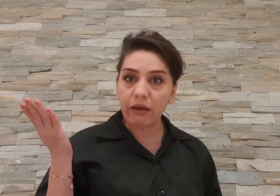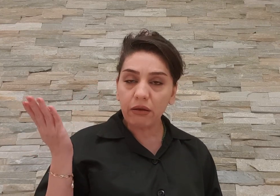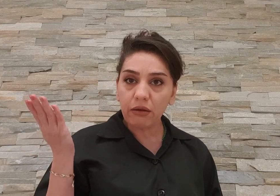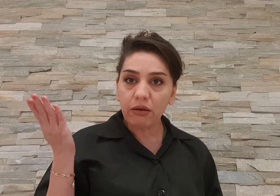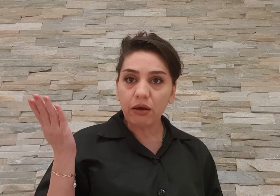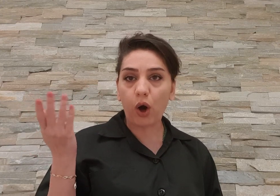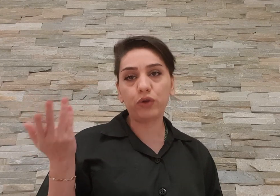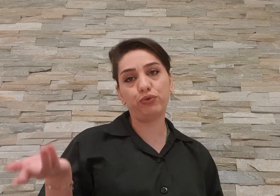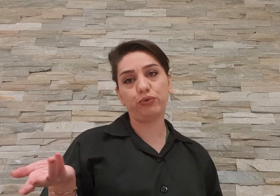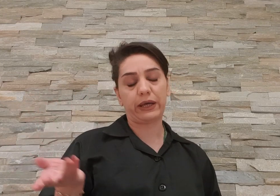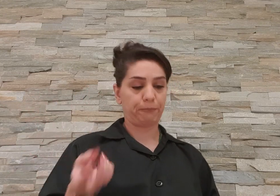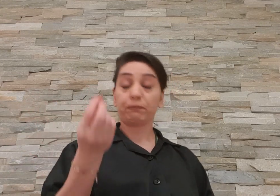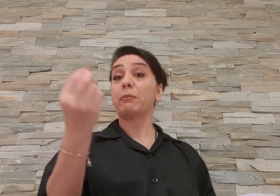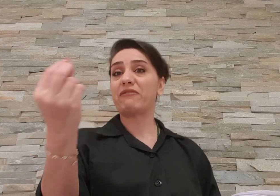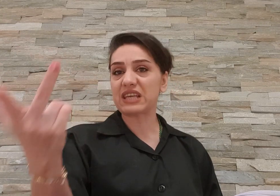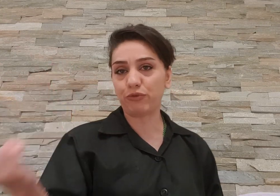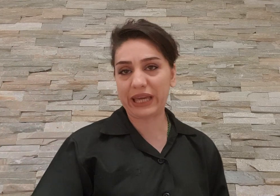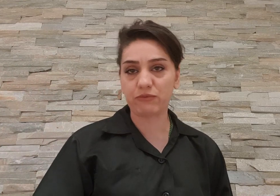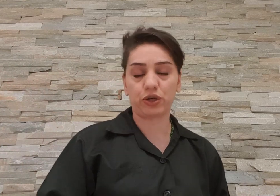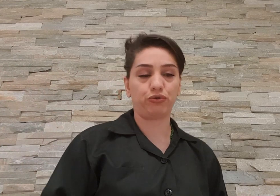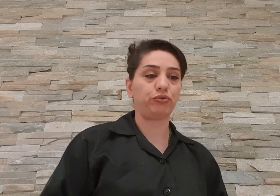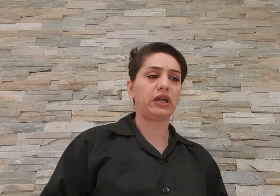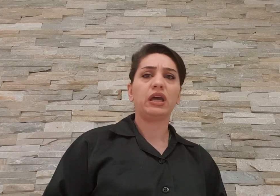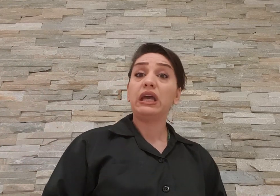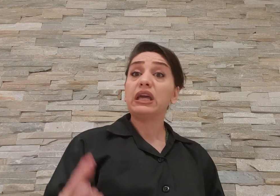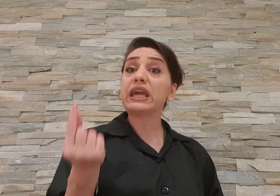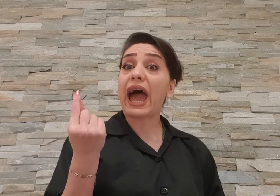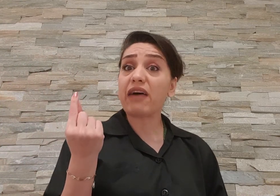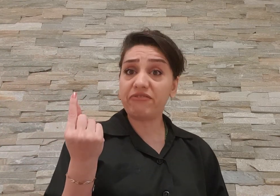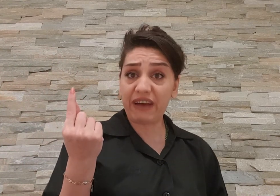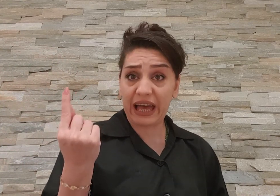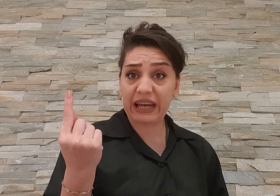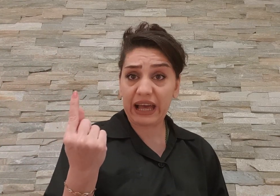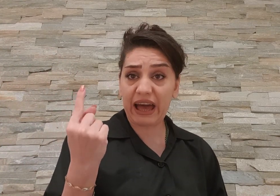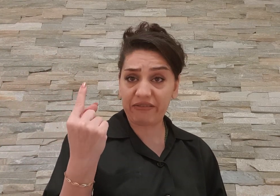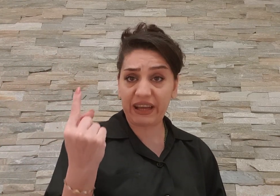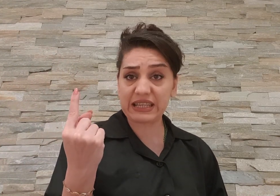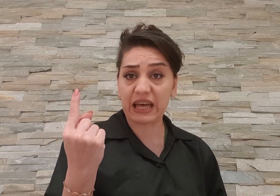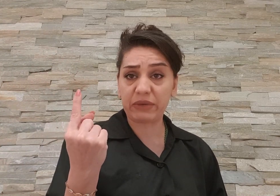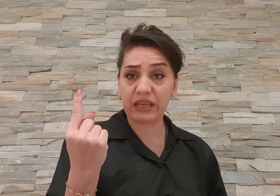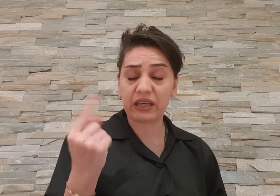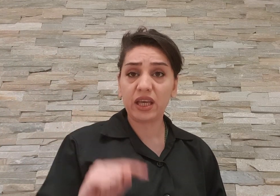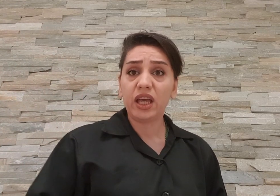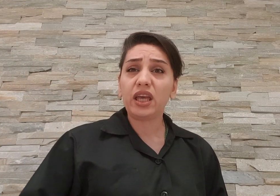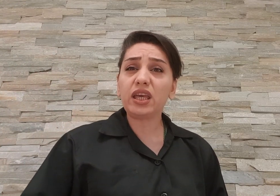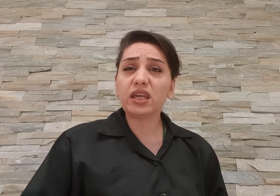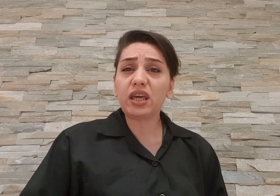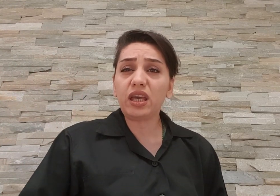آقا دروغه من واسه اتون بگم چرا دروغه یکی اول اول از همه این که